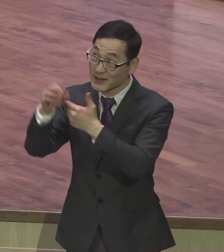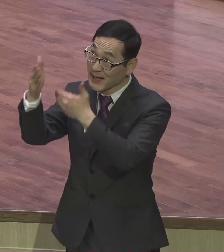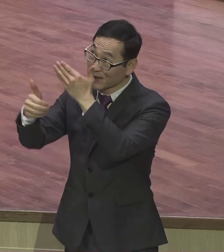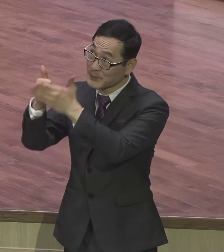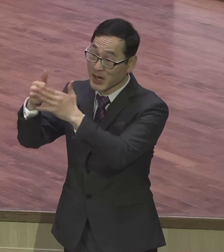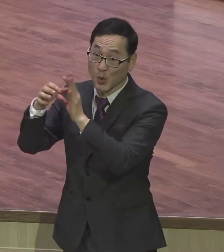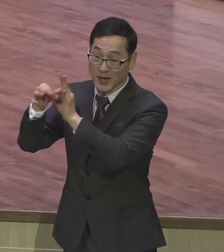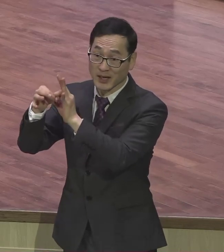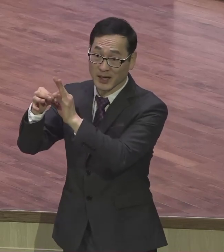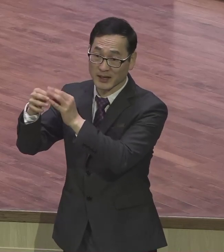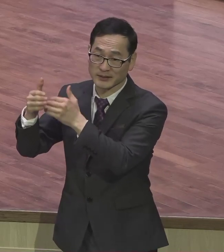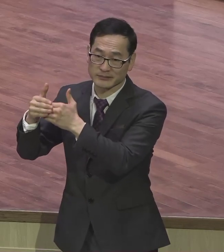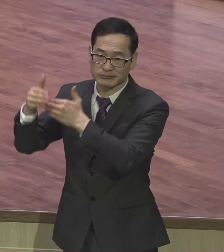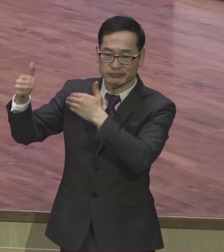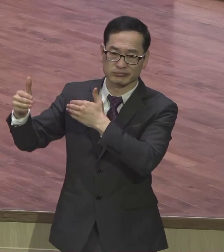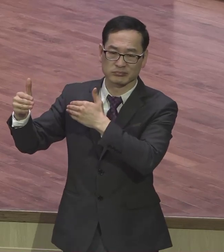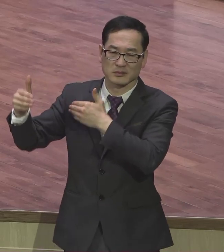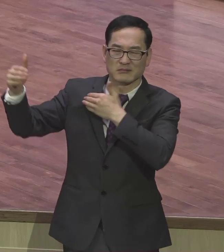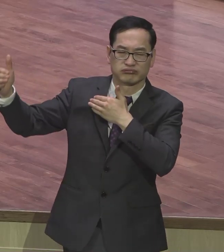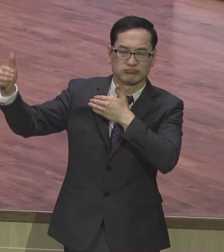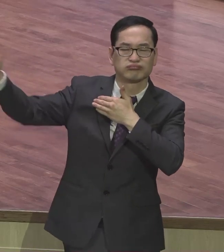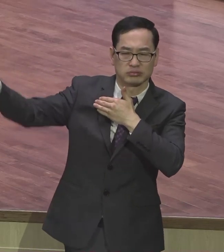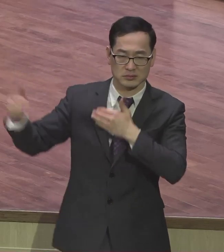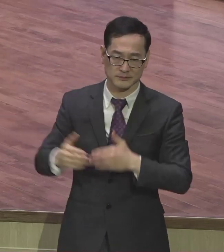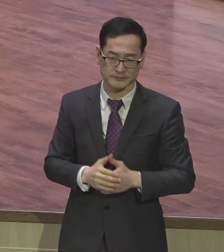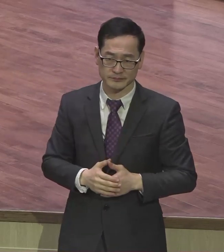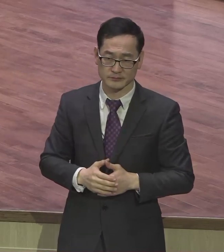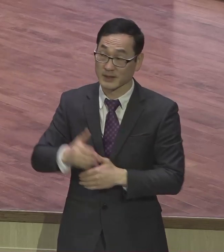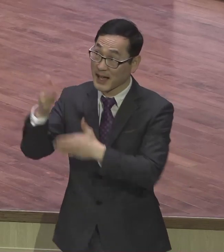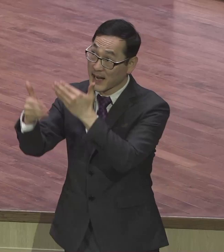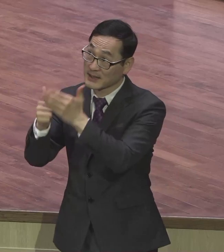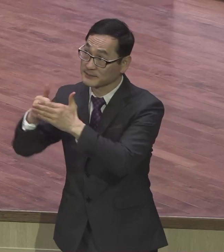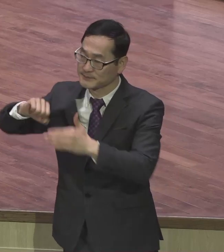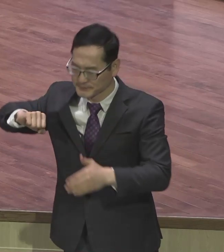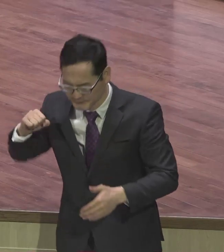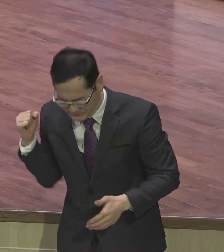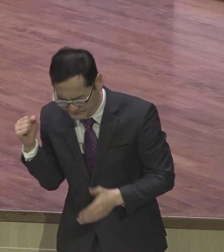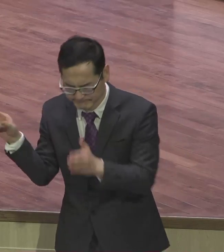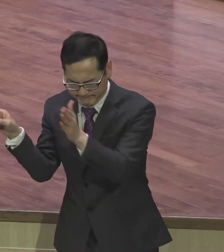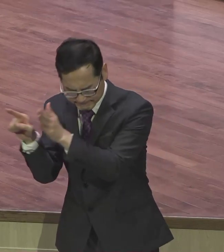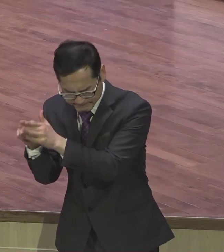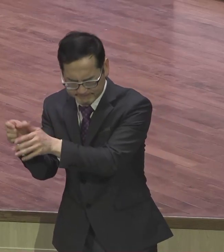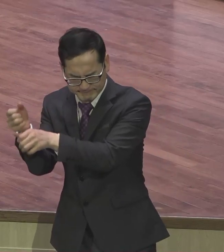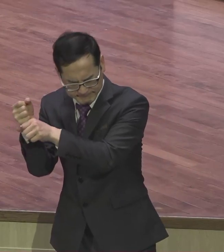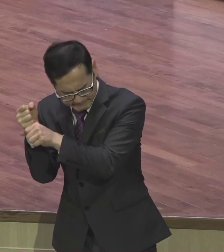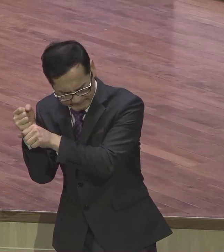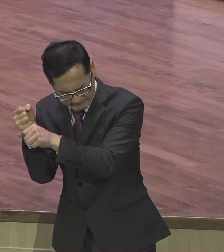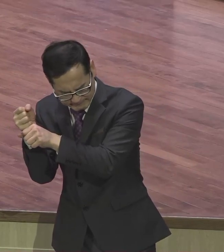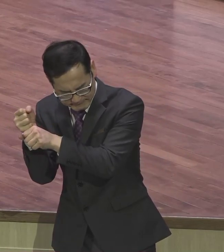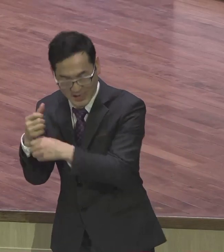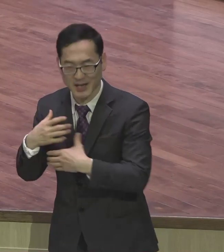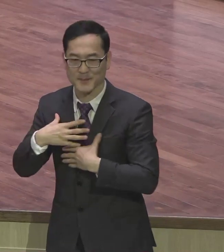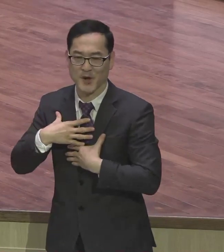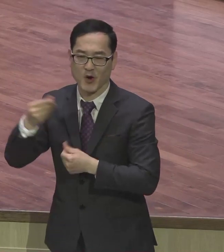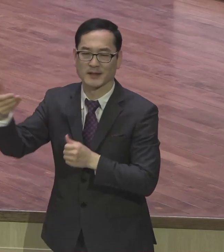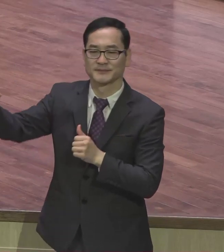좋지 못해요 하나님께 순종함으로써 얻어지는 평안 이게 있습니다 하나님과